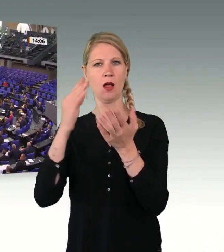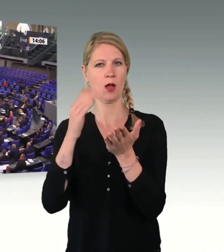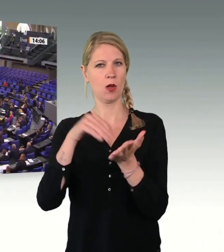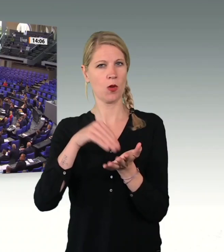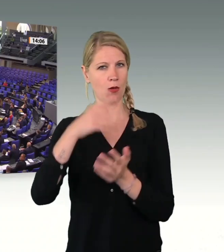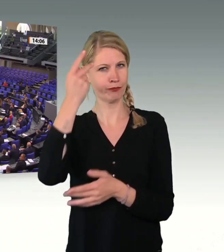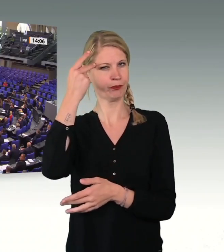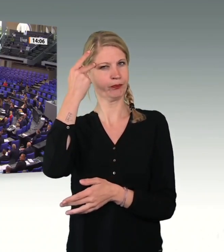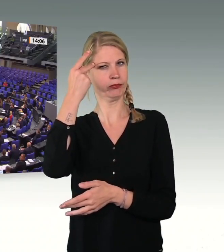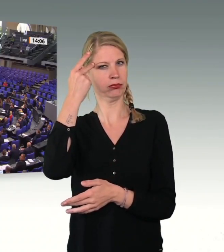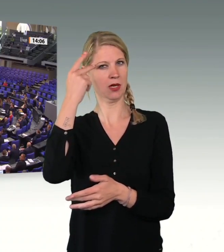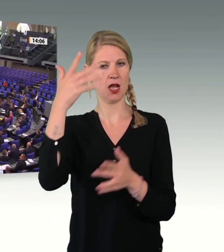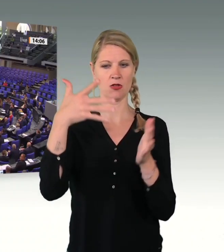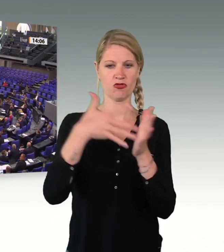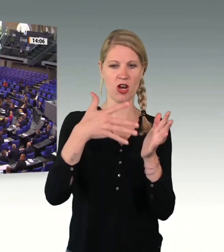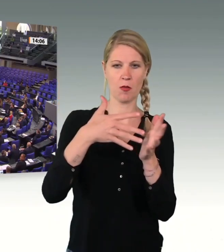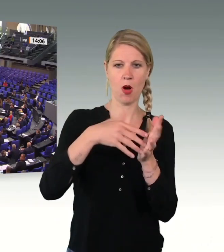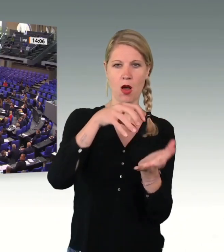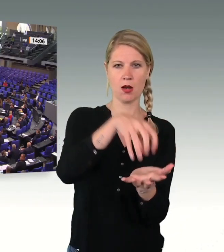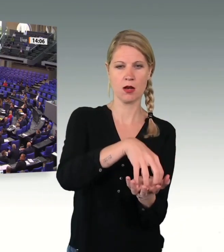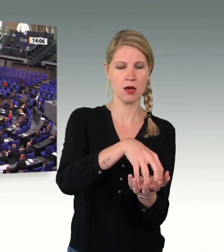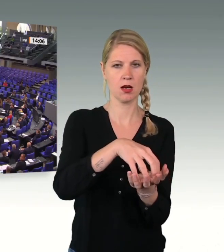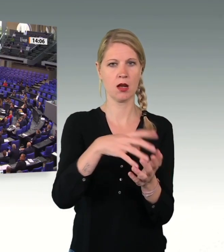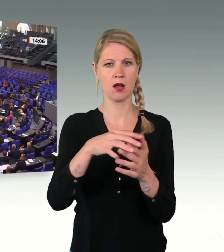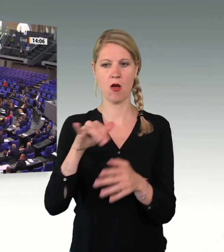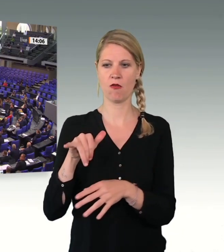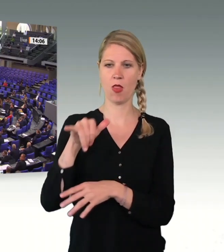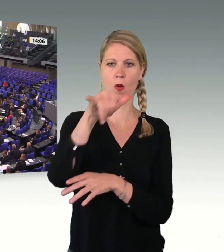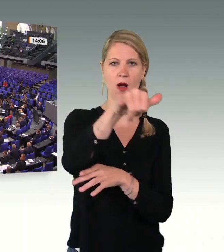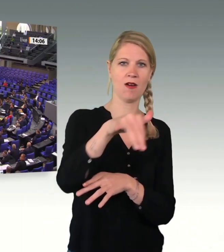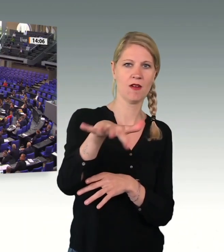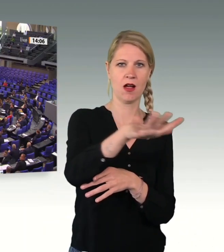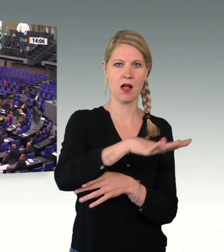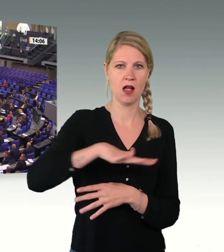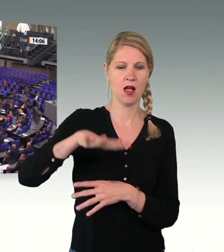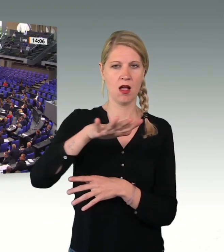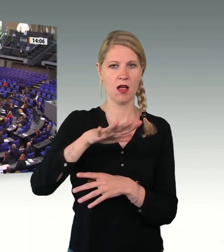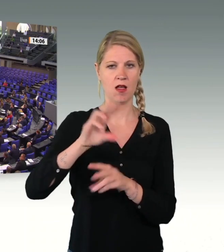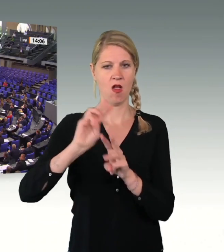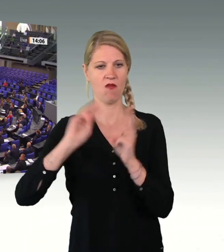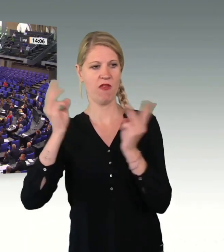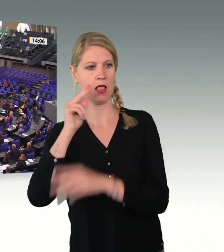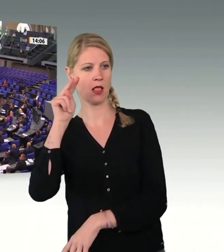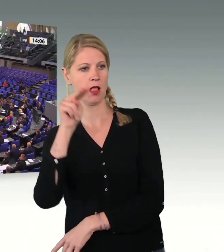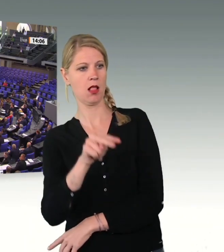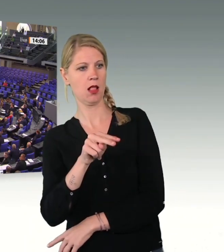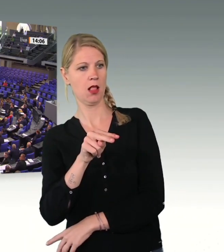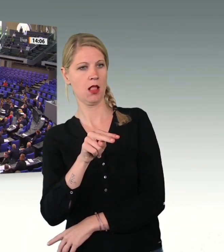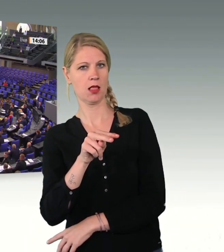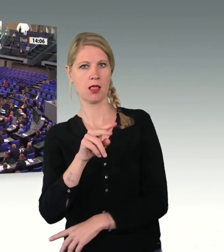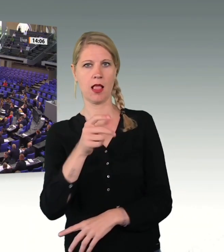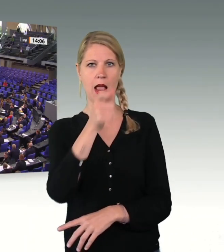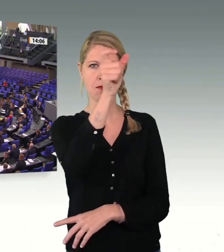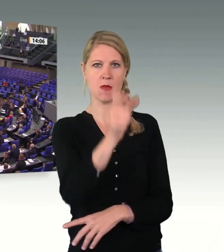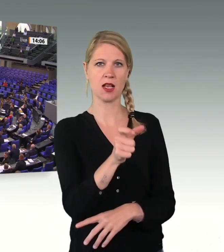Kabul, das Rollfeld des Flughafens, auf das für ein paar Tage die ganze Welt geschaut hat. Und ein Mensch, der aus dem Radkasten eines Flugzeugs